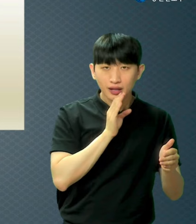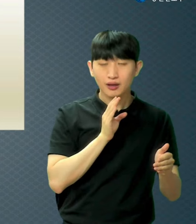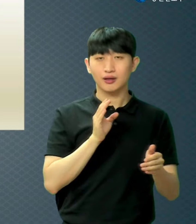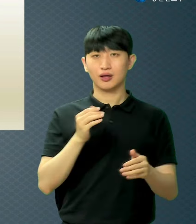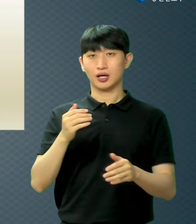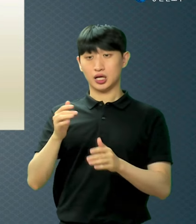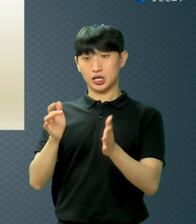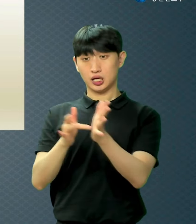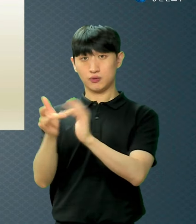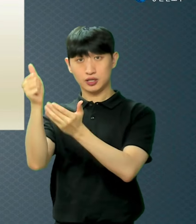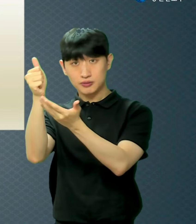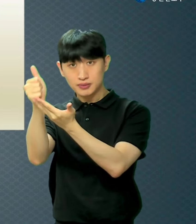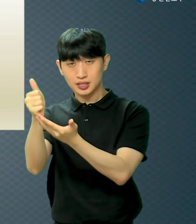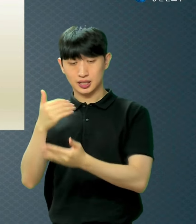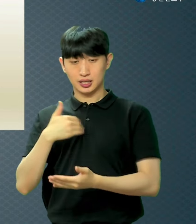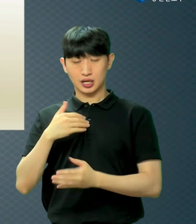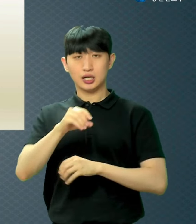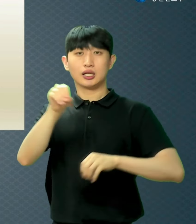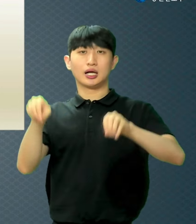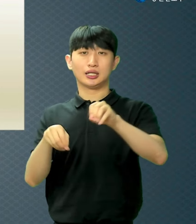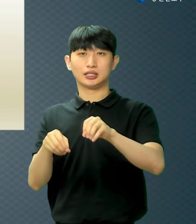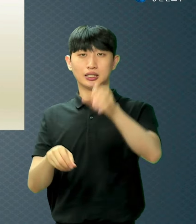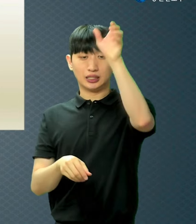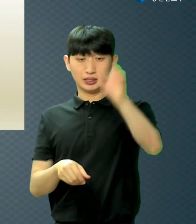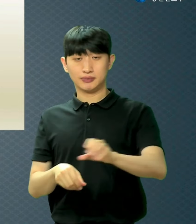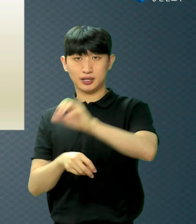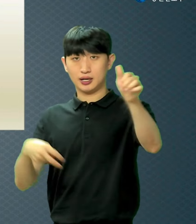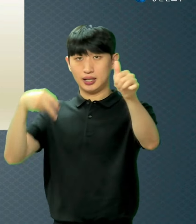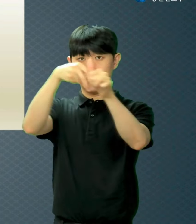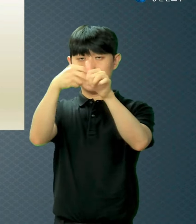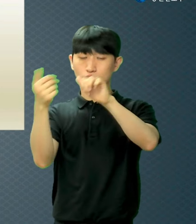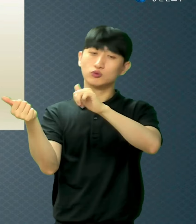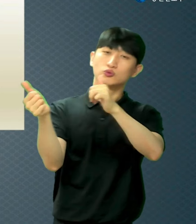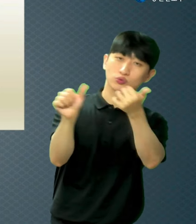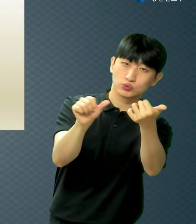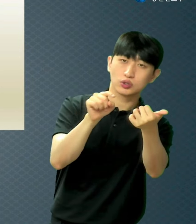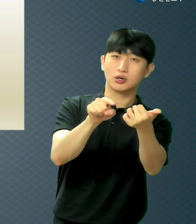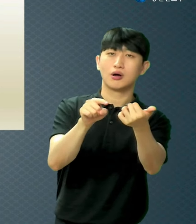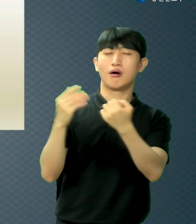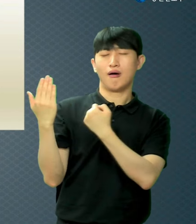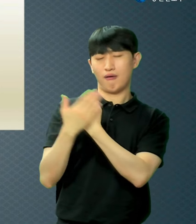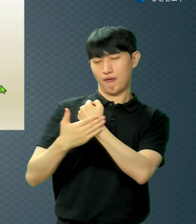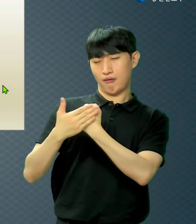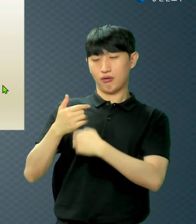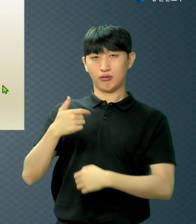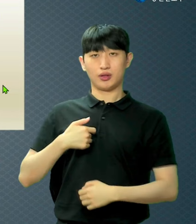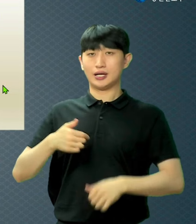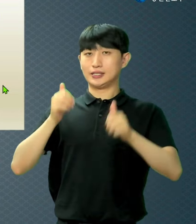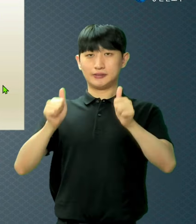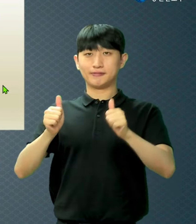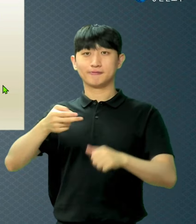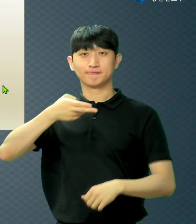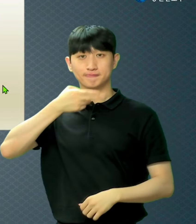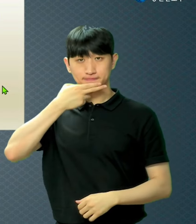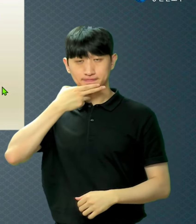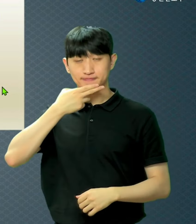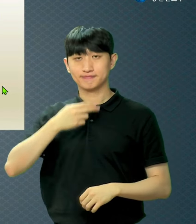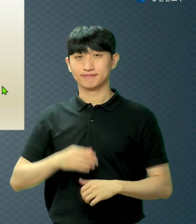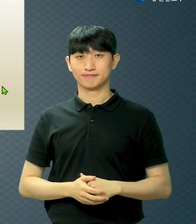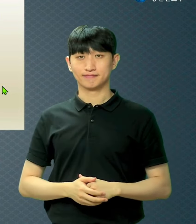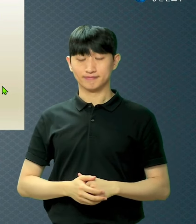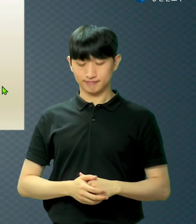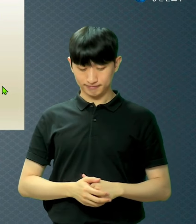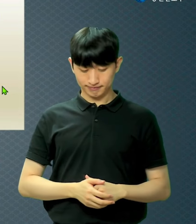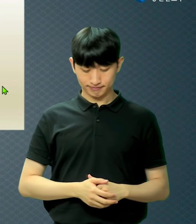추구심으로 말미암아 나는 심판 안 받습니다 그리고 세